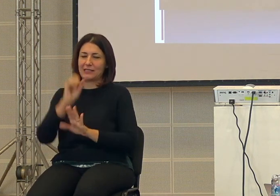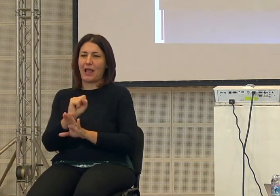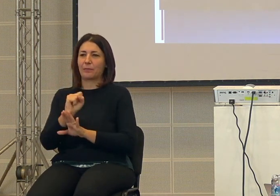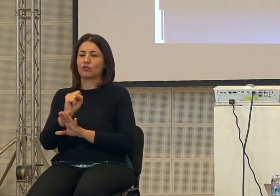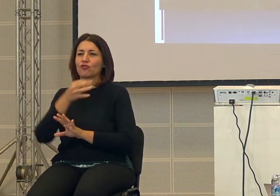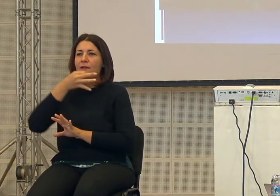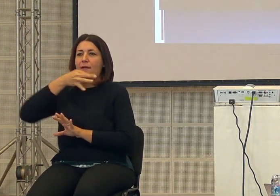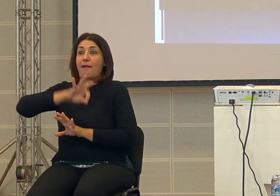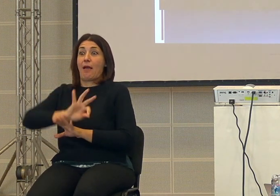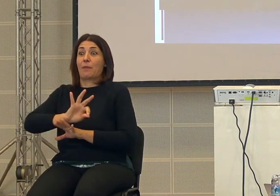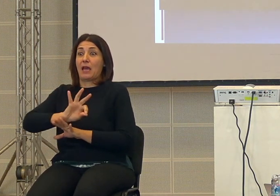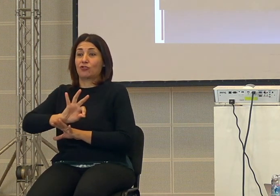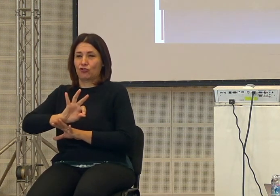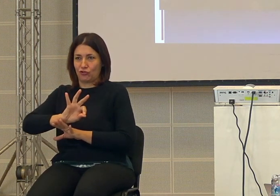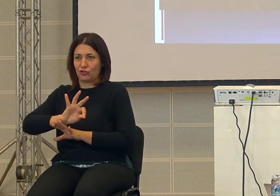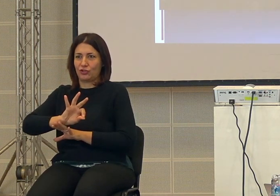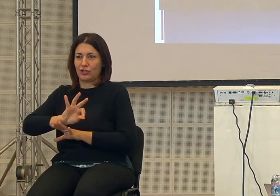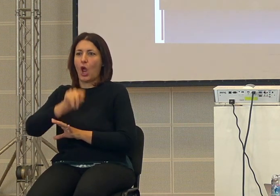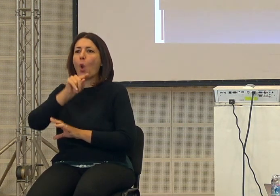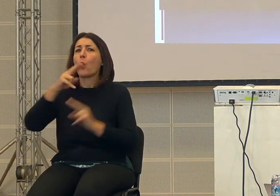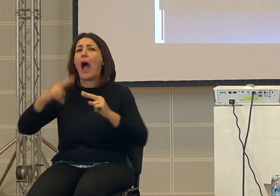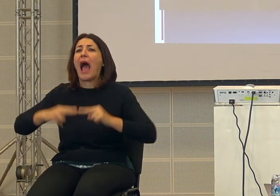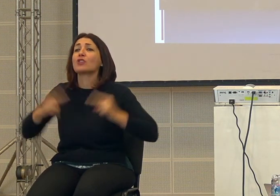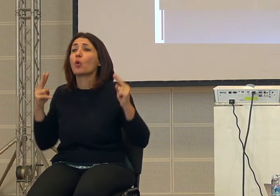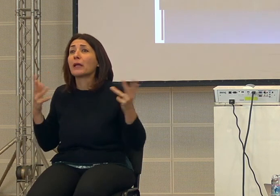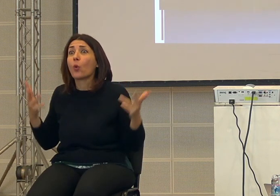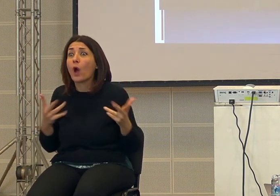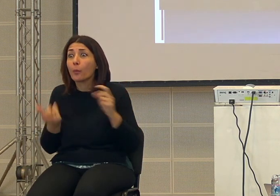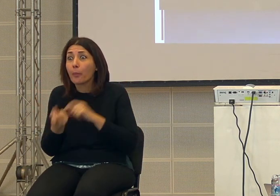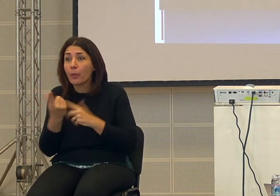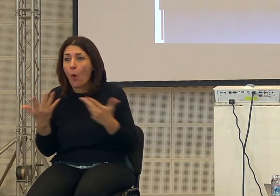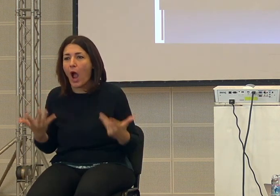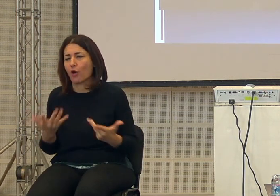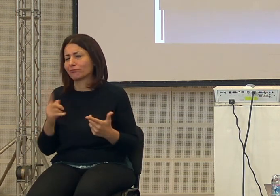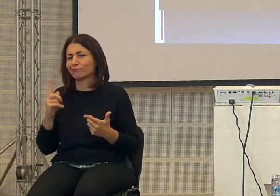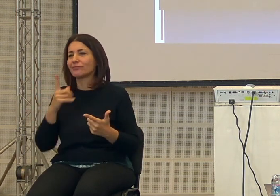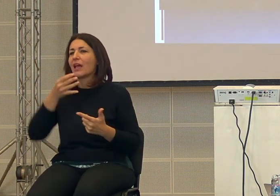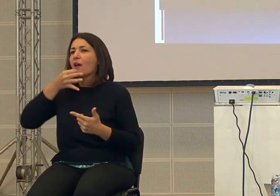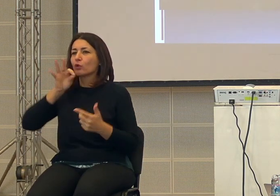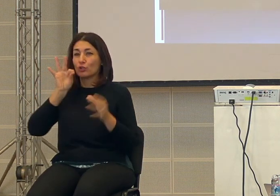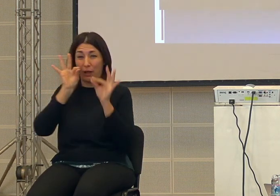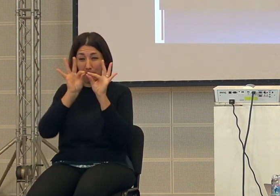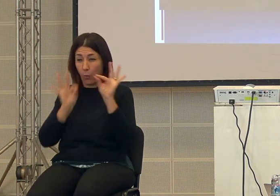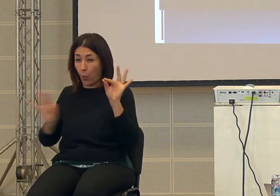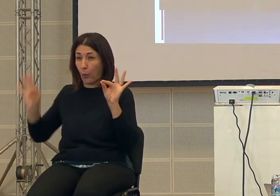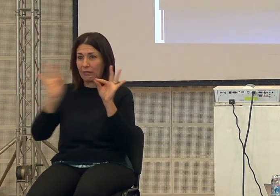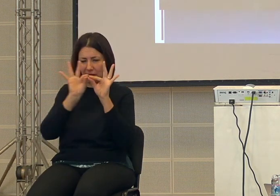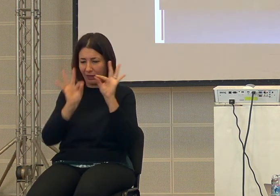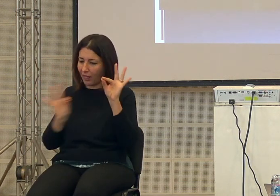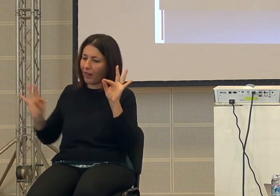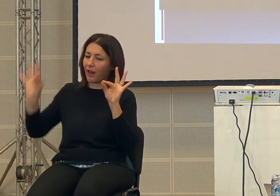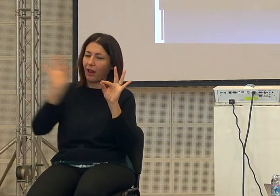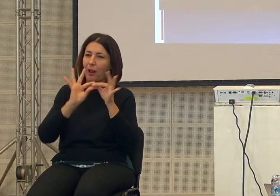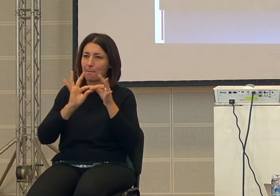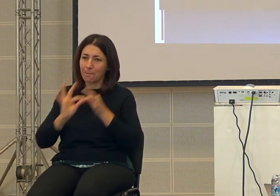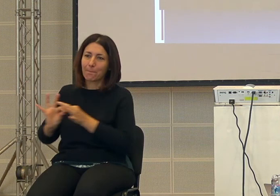non di non poteva fare non è che lui ha scoperto inventato chissà quali no però lui ha unito i punti molto bene e